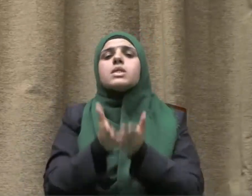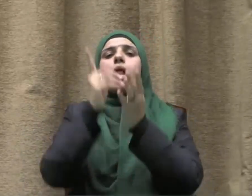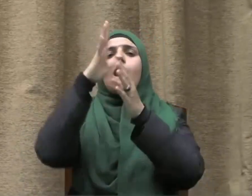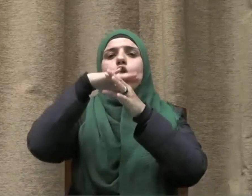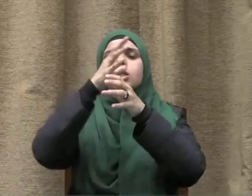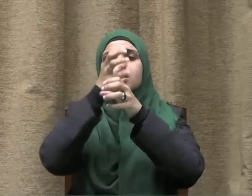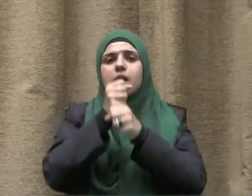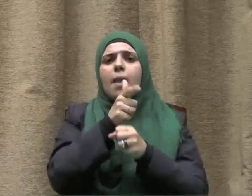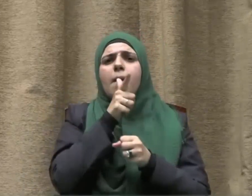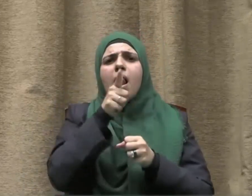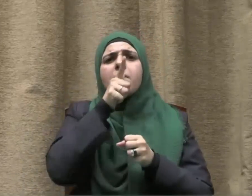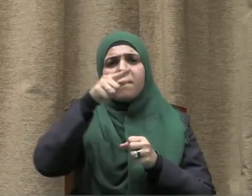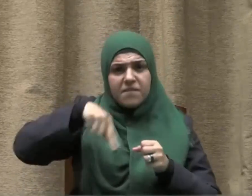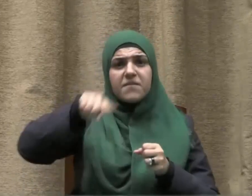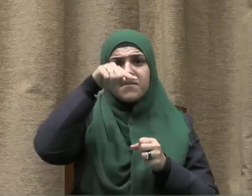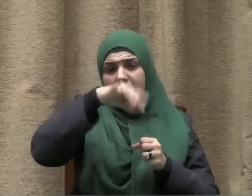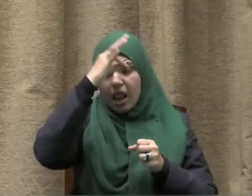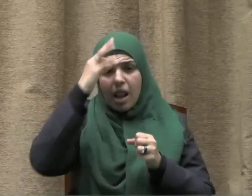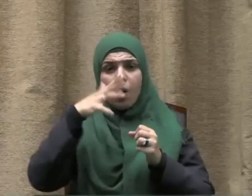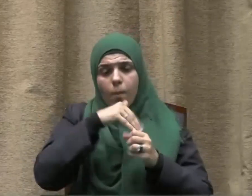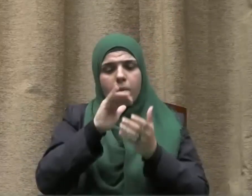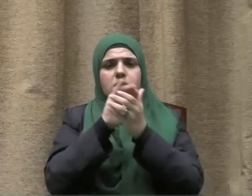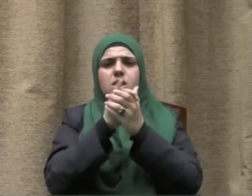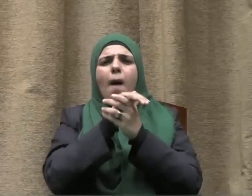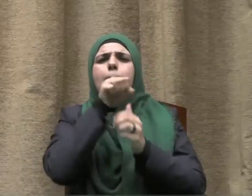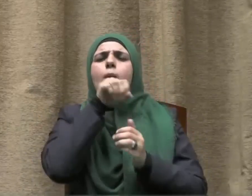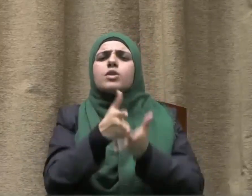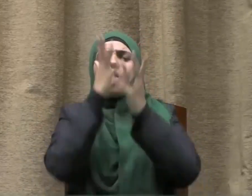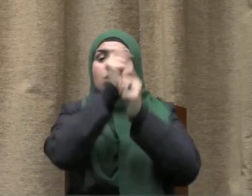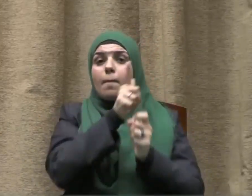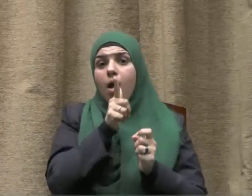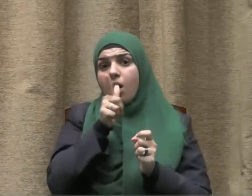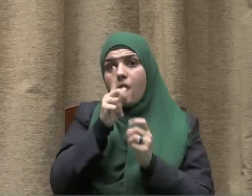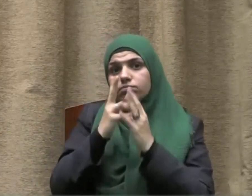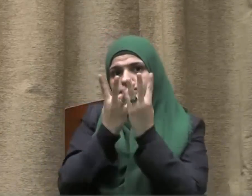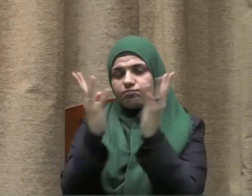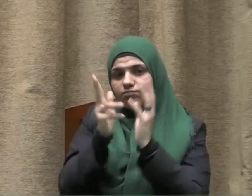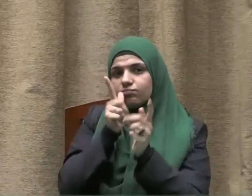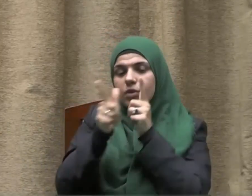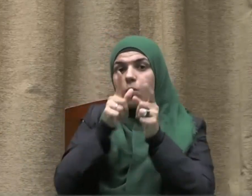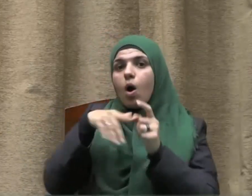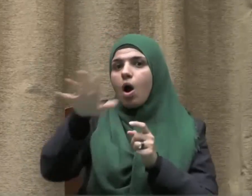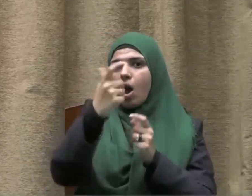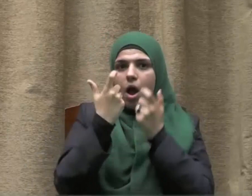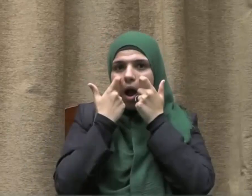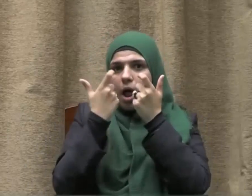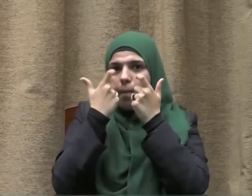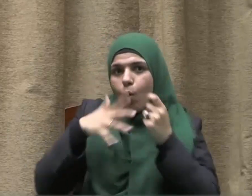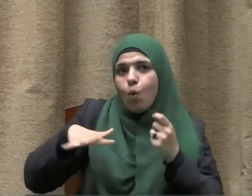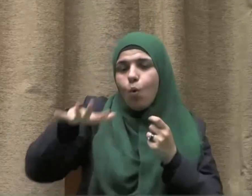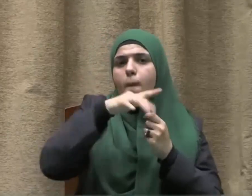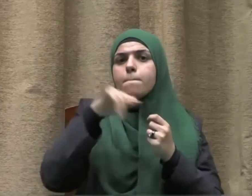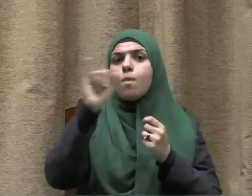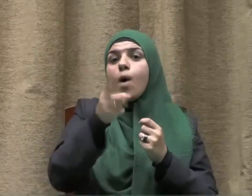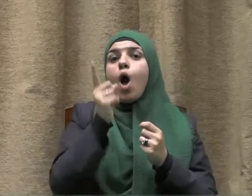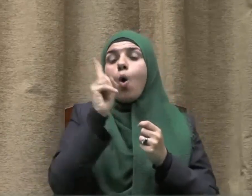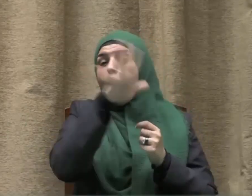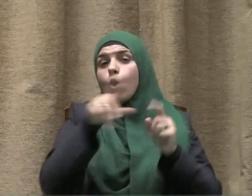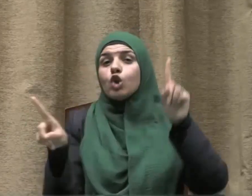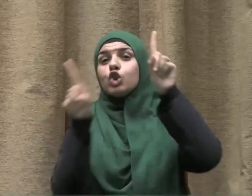إذا بايع أصحابه رضوان الله عليهم قال أبايعكم على أن لا تشركوا بالله